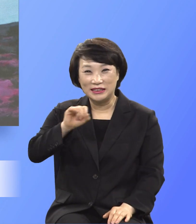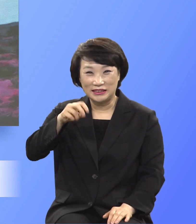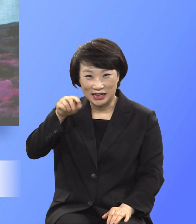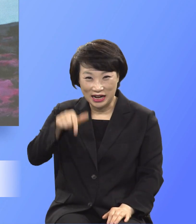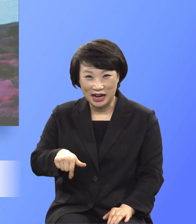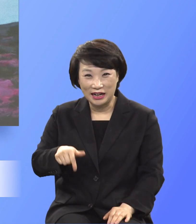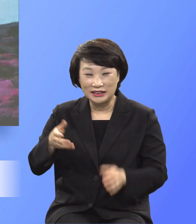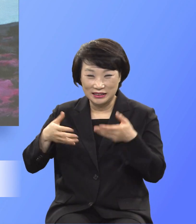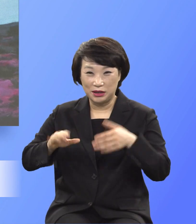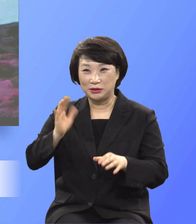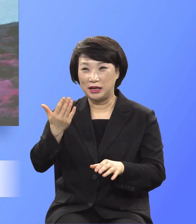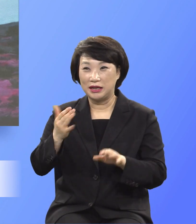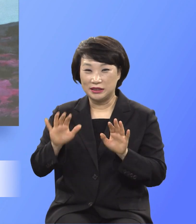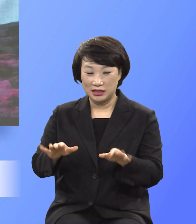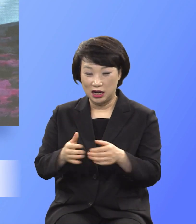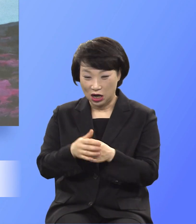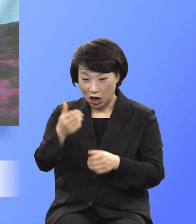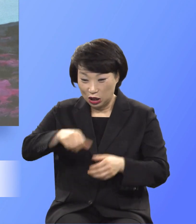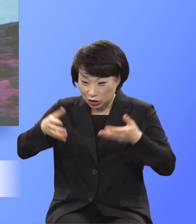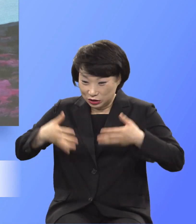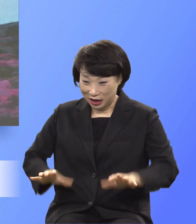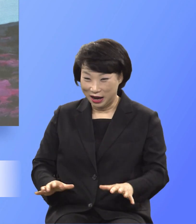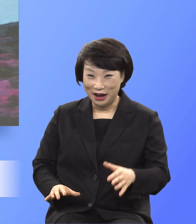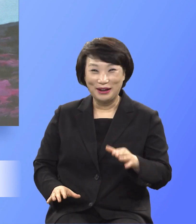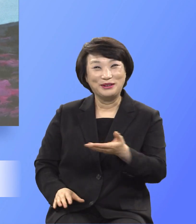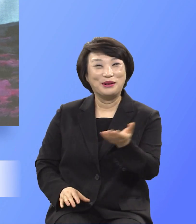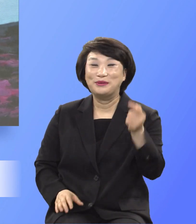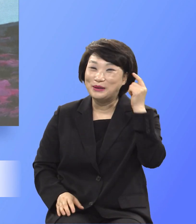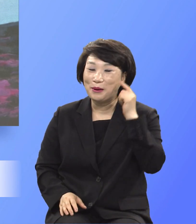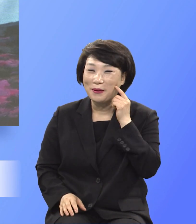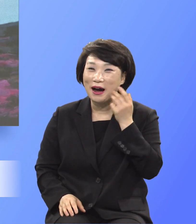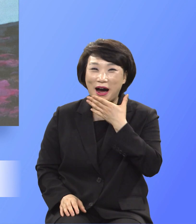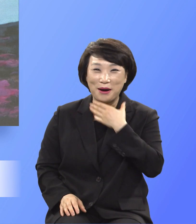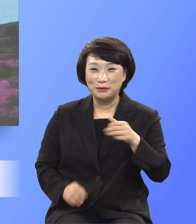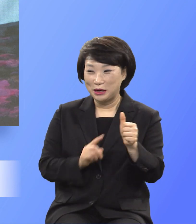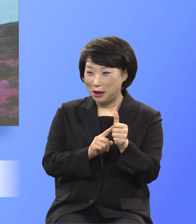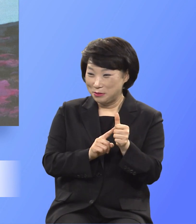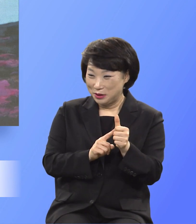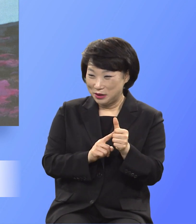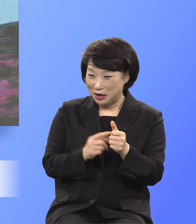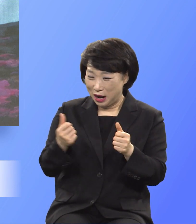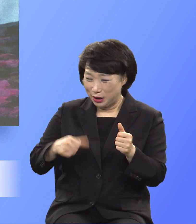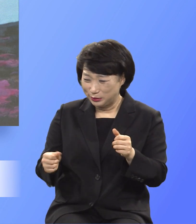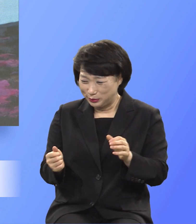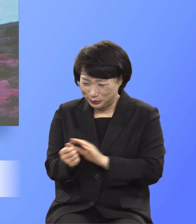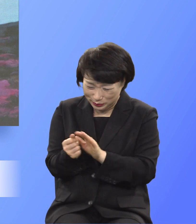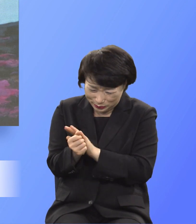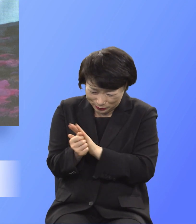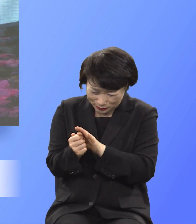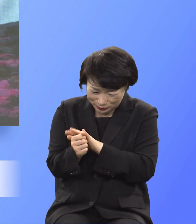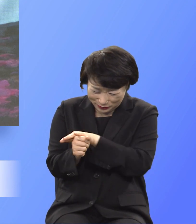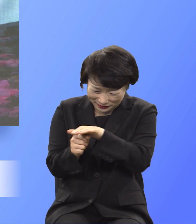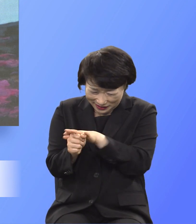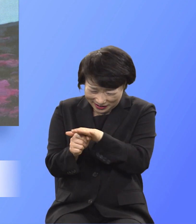때 아브라함이 얼마나 애주정지하고 사랑했는가